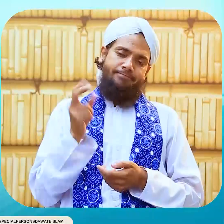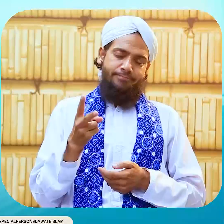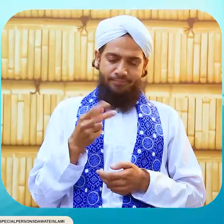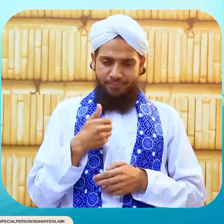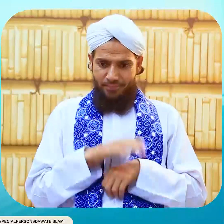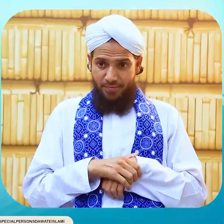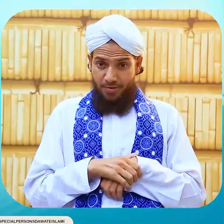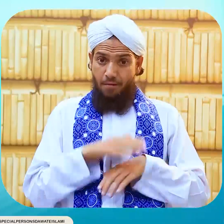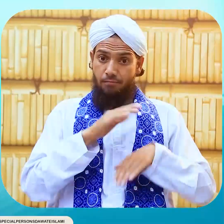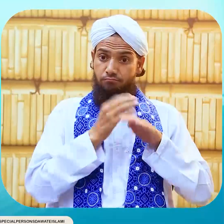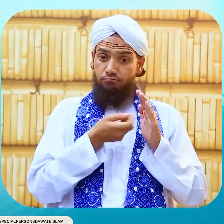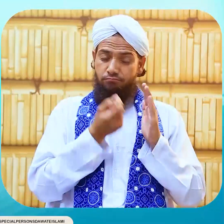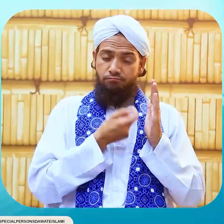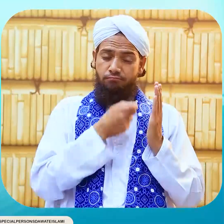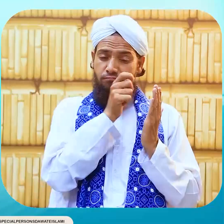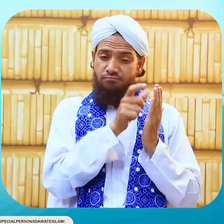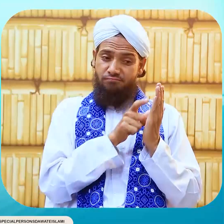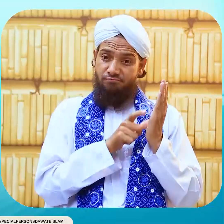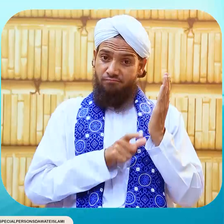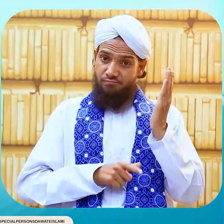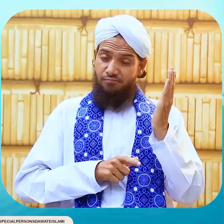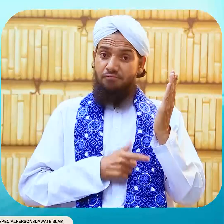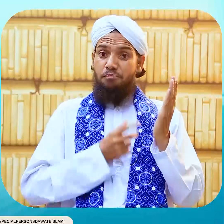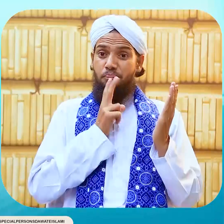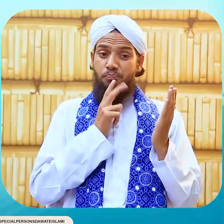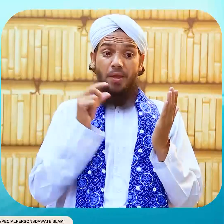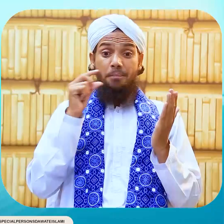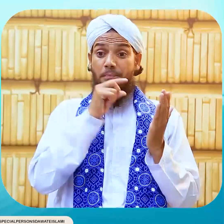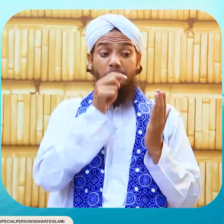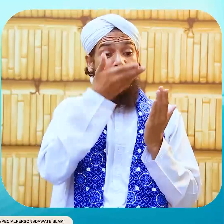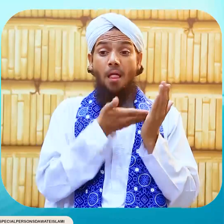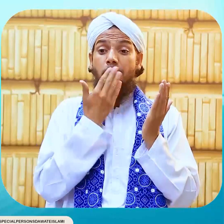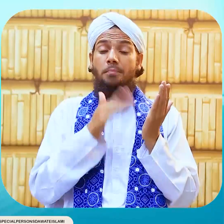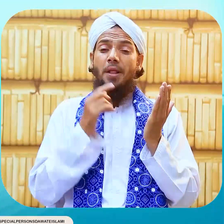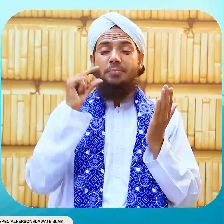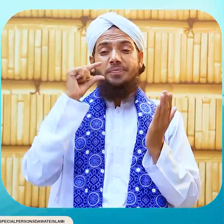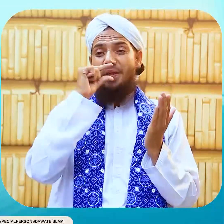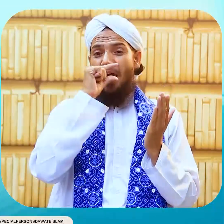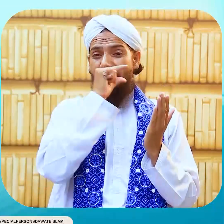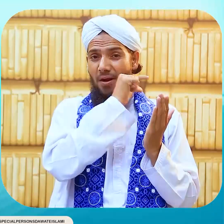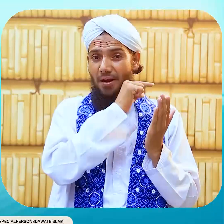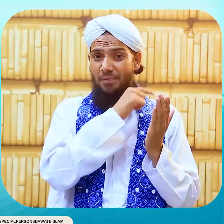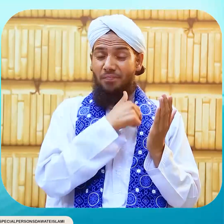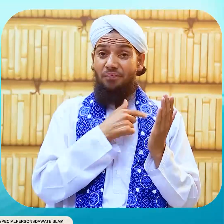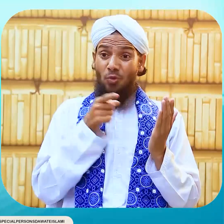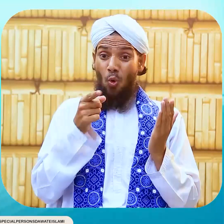اللہ تعالی نے سند لکھی اس میں کیا لکھا تھا بسم اللہ الرحمن الرحیم جو گھر حبیب عجمی نے